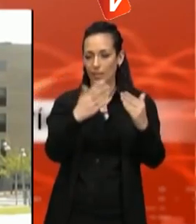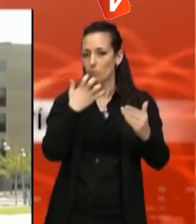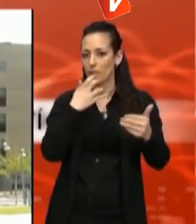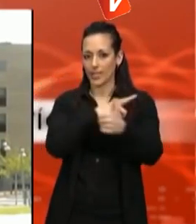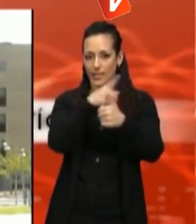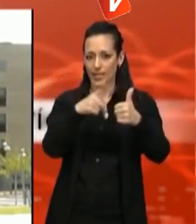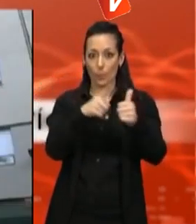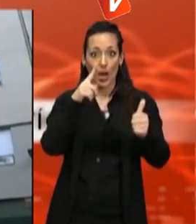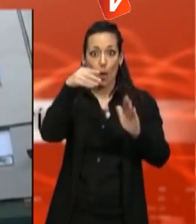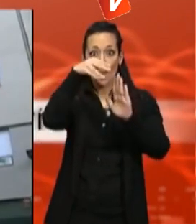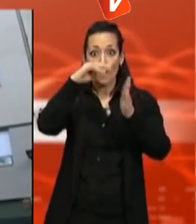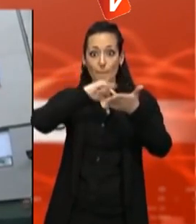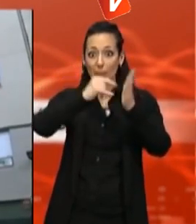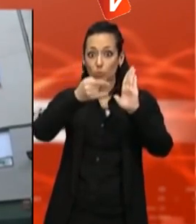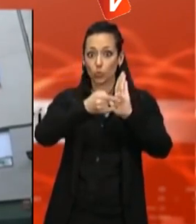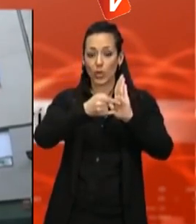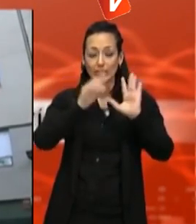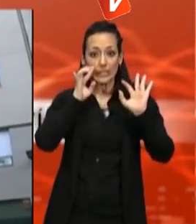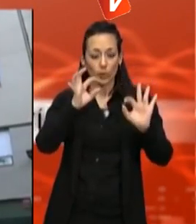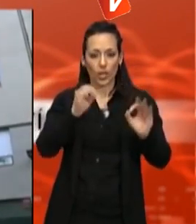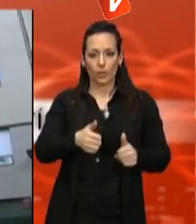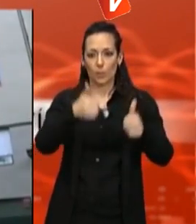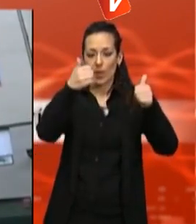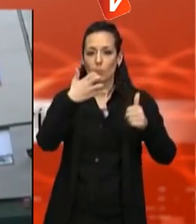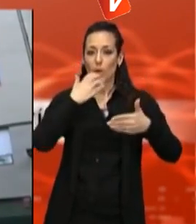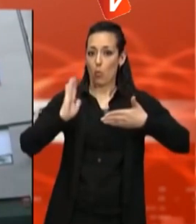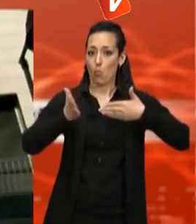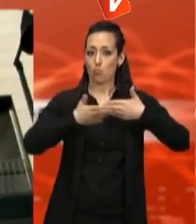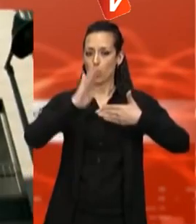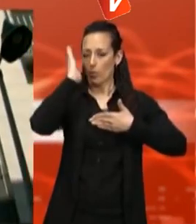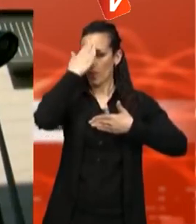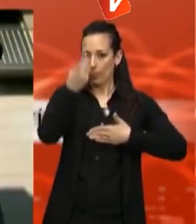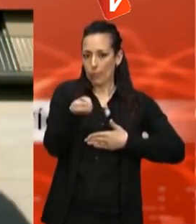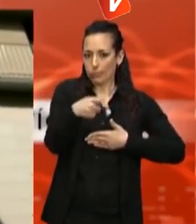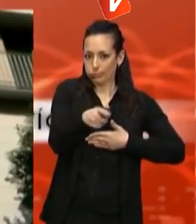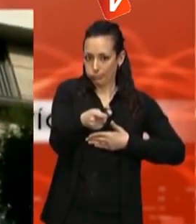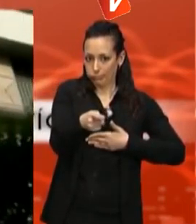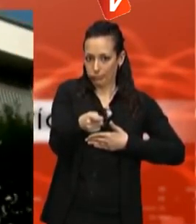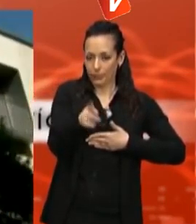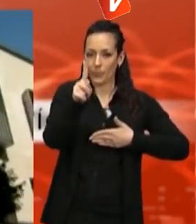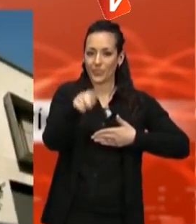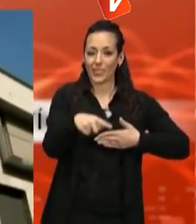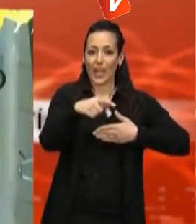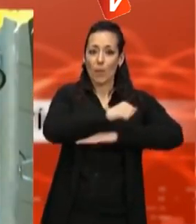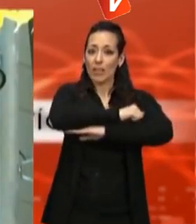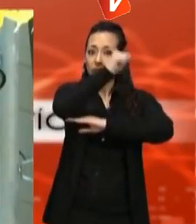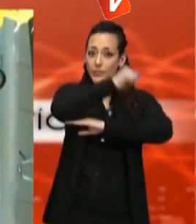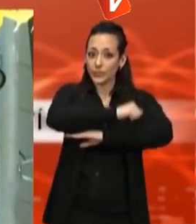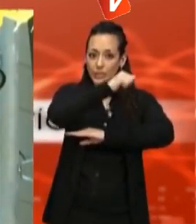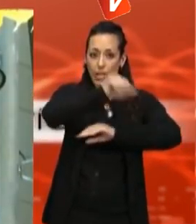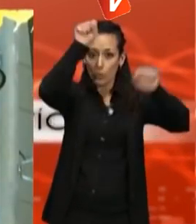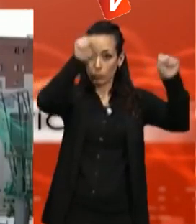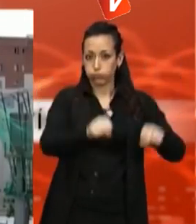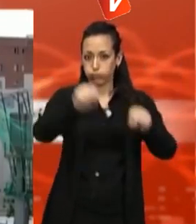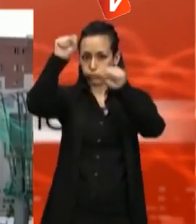de seguretat. Aquestes passen per tancar la porta principal amb clau, així com totes les finestres i balconeres. També es recomana reforçar els